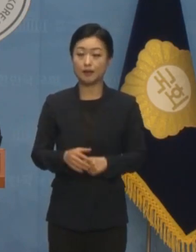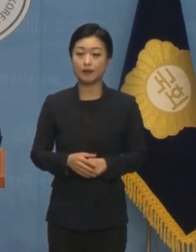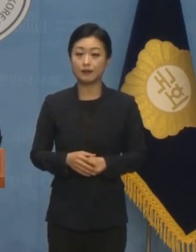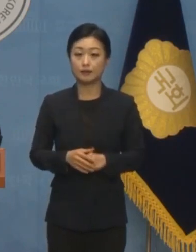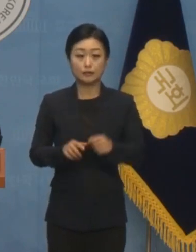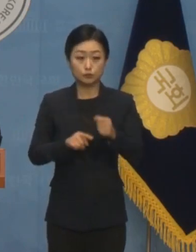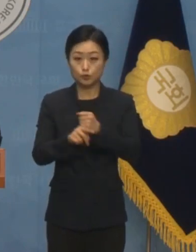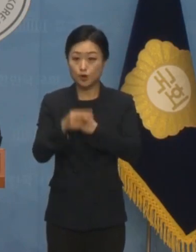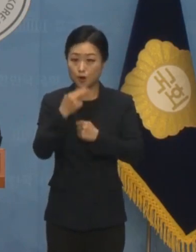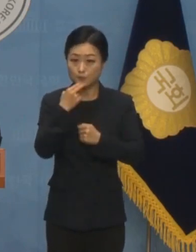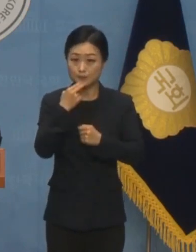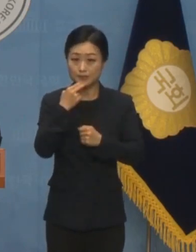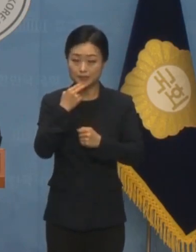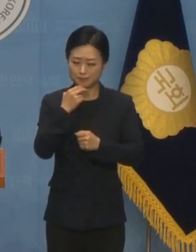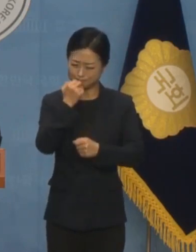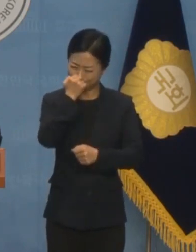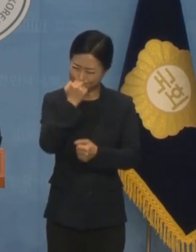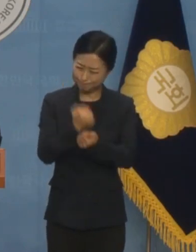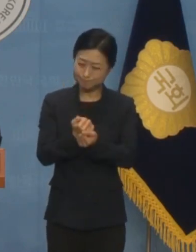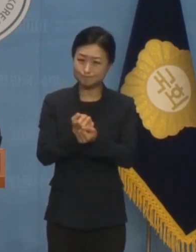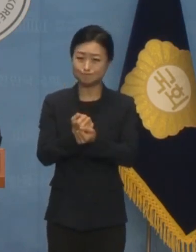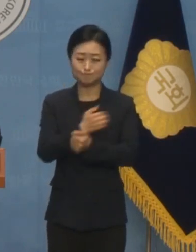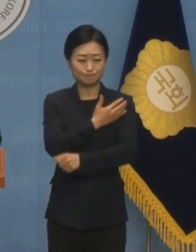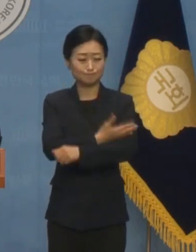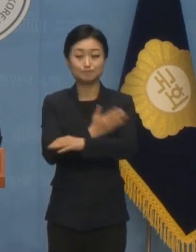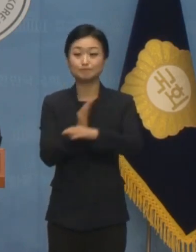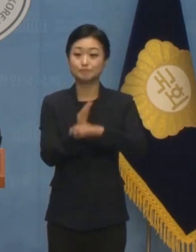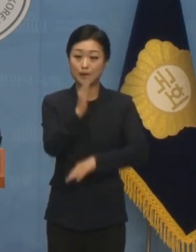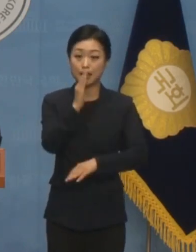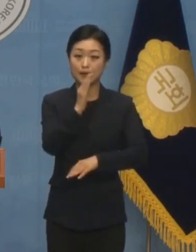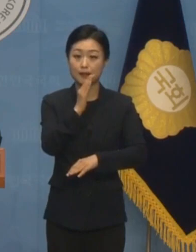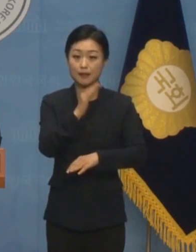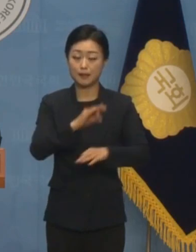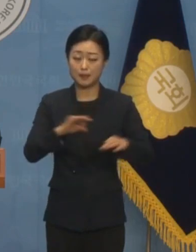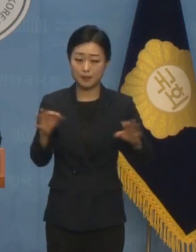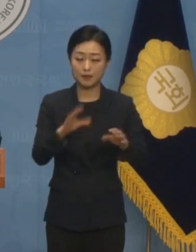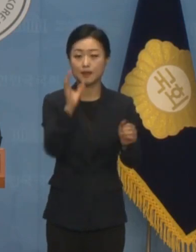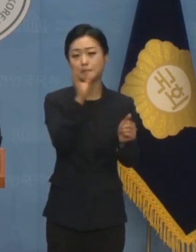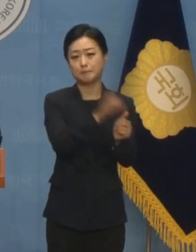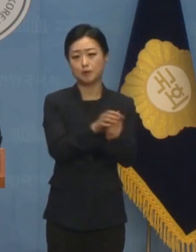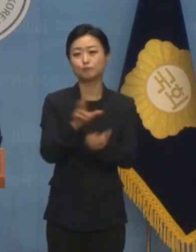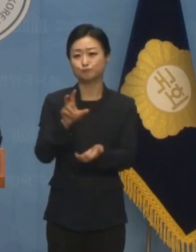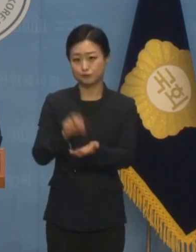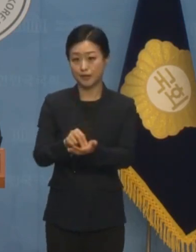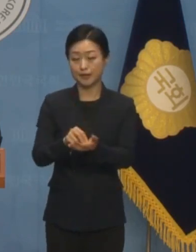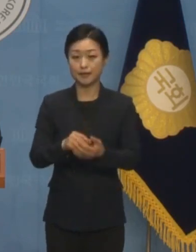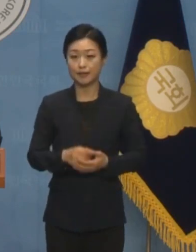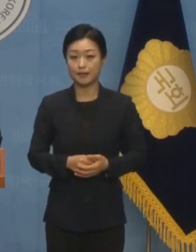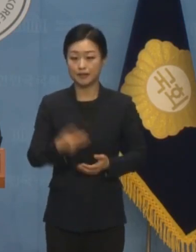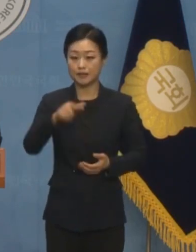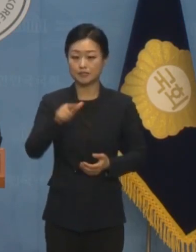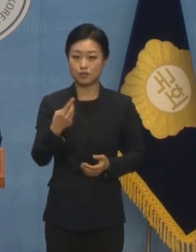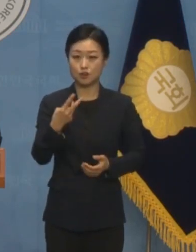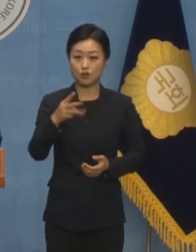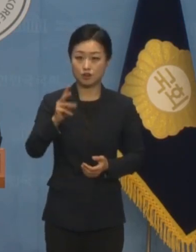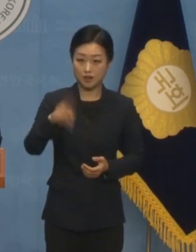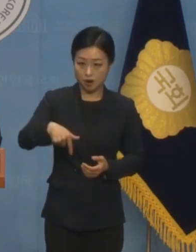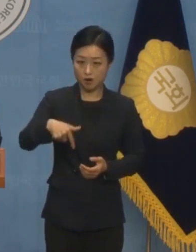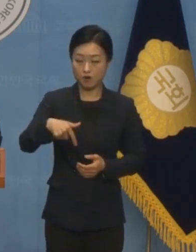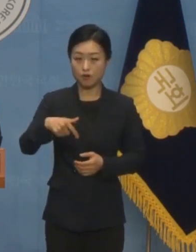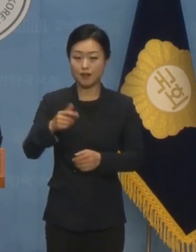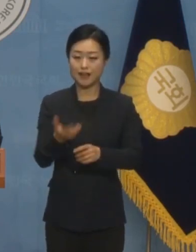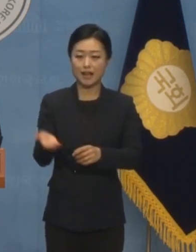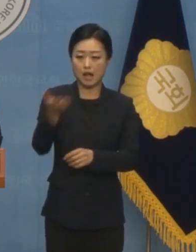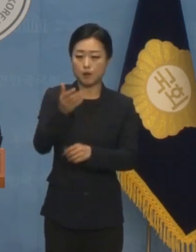근거도 없이 자의적으로 월권을 해서 졸속으로 선임할 것이 아니고 전력강화위원장을 다시 선임하고